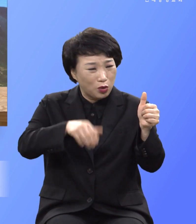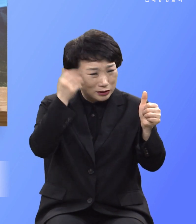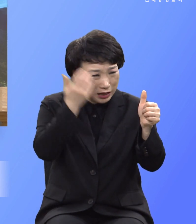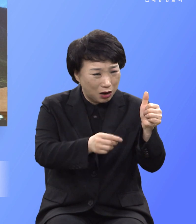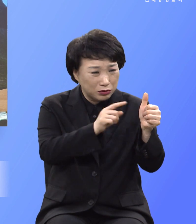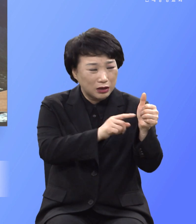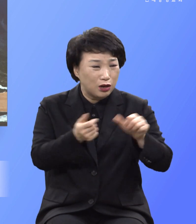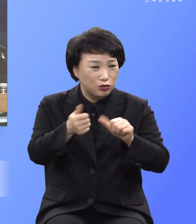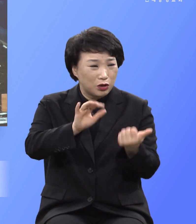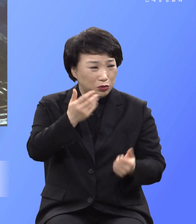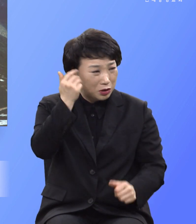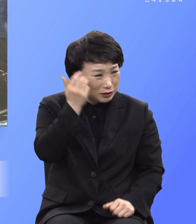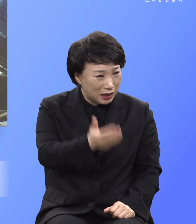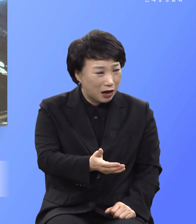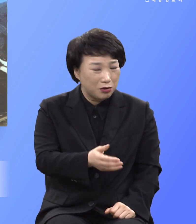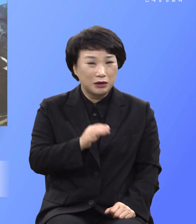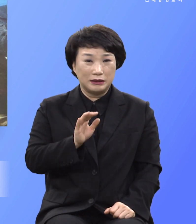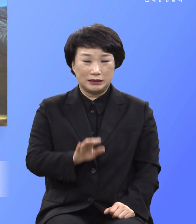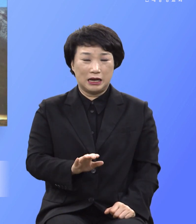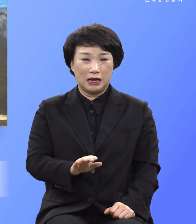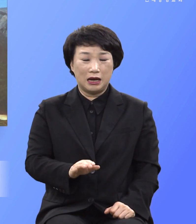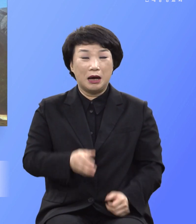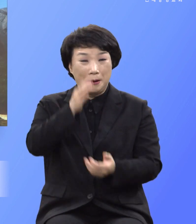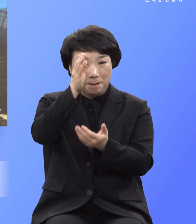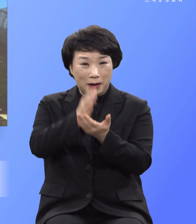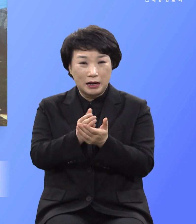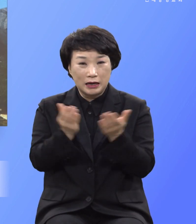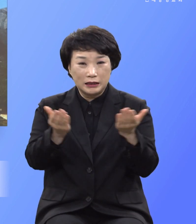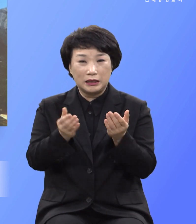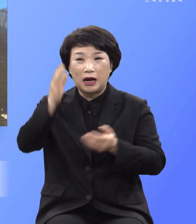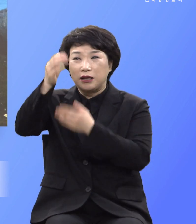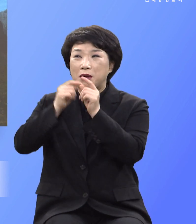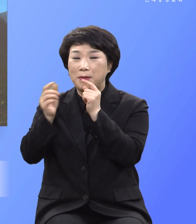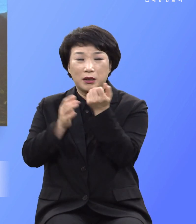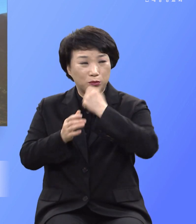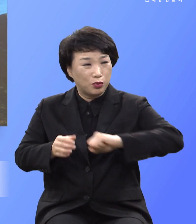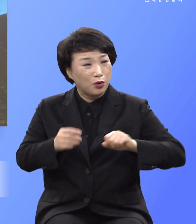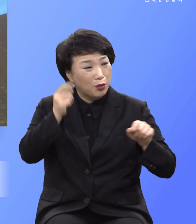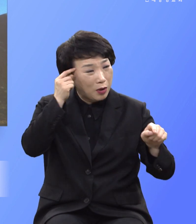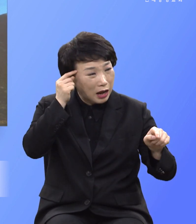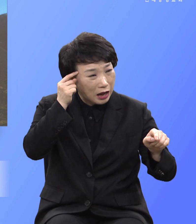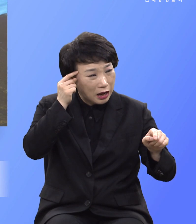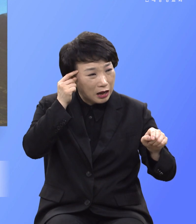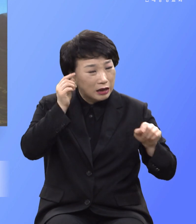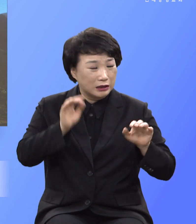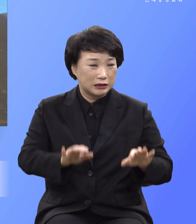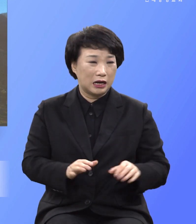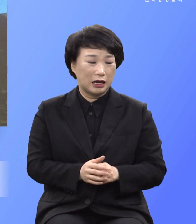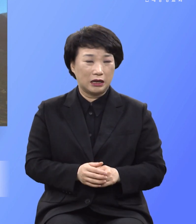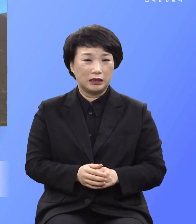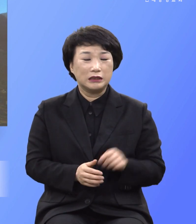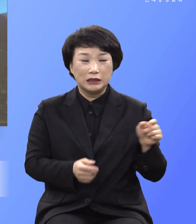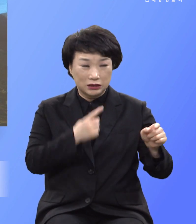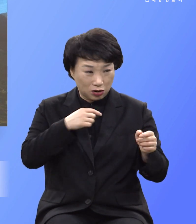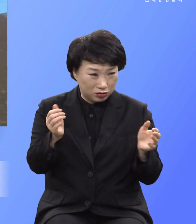되었느냐 왜 하지 말라는 하나님 말씀을 안 듣고 저지르고 했더냐